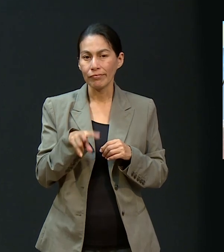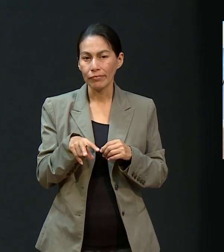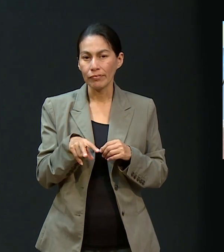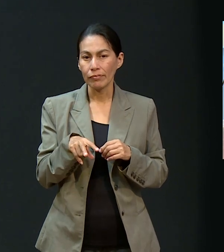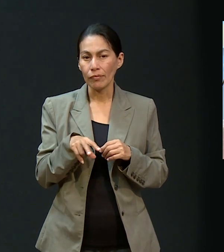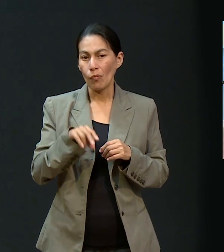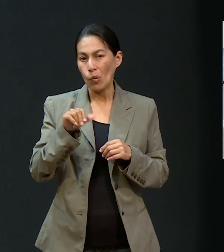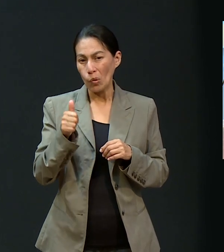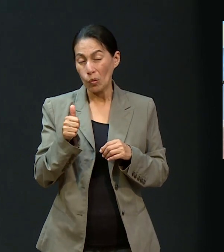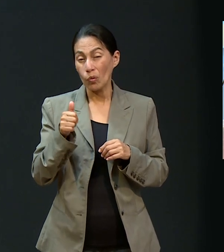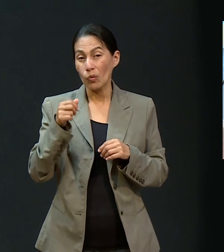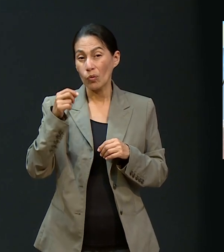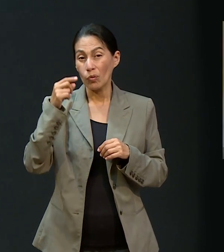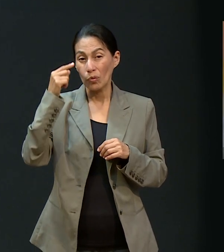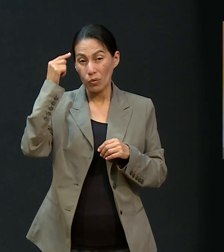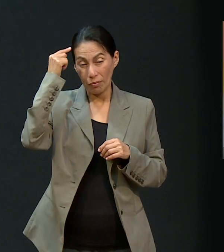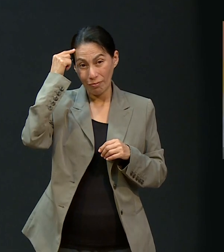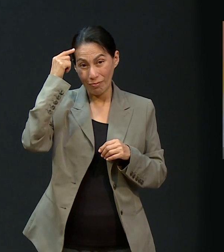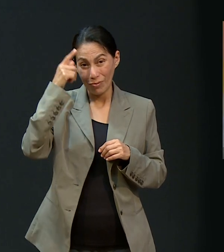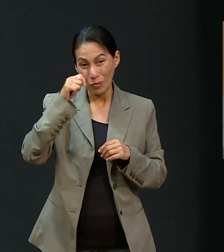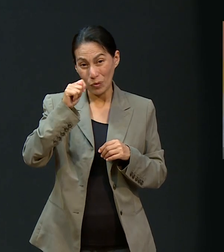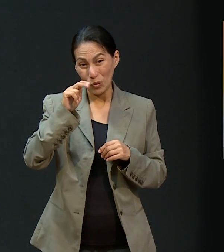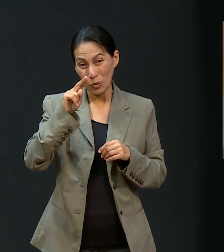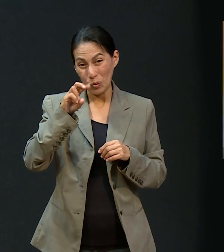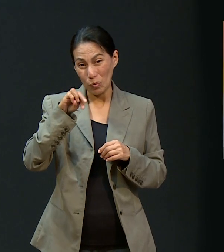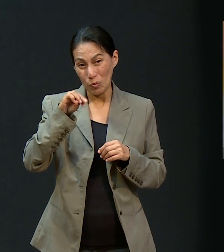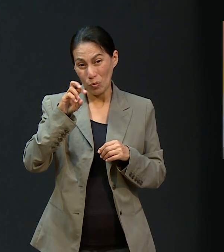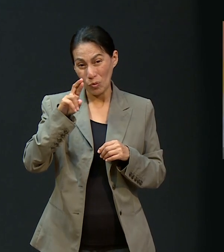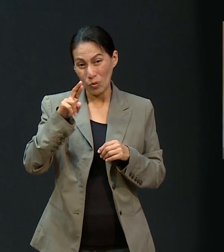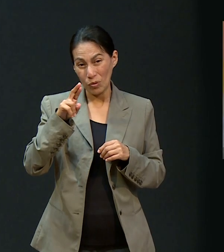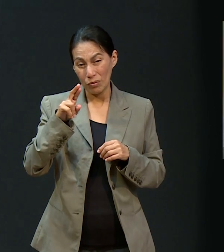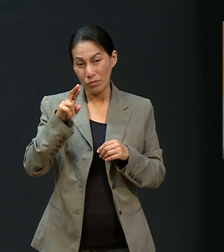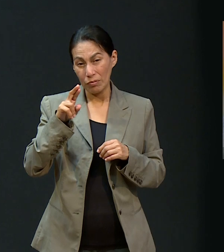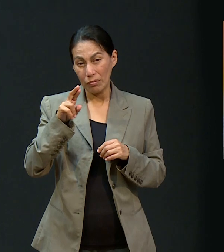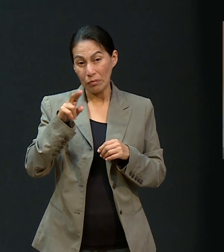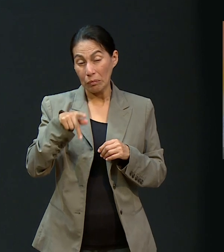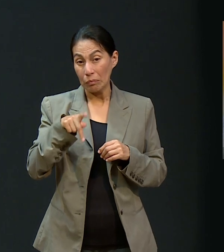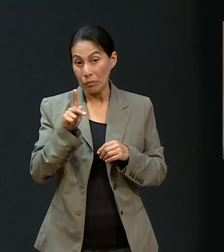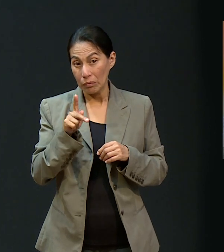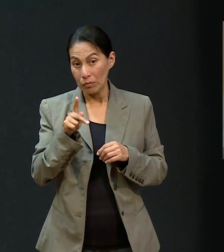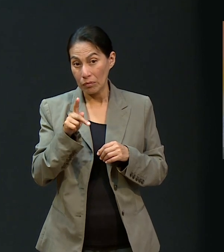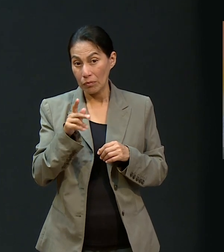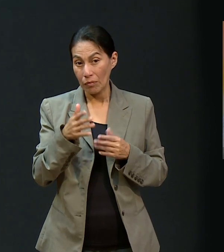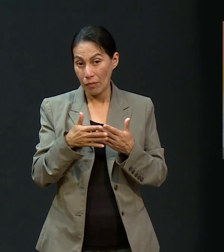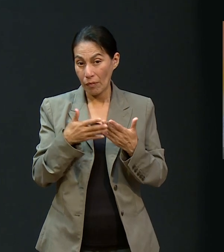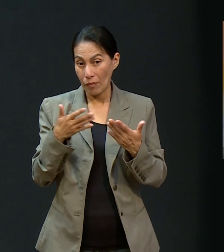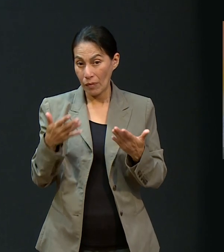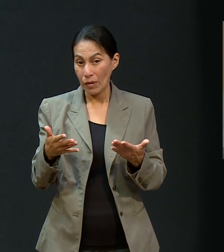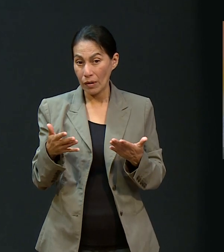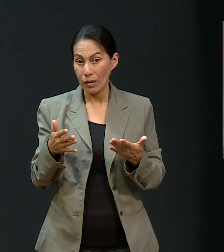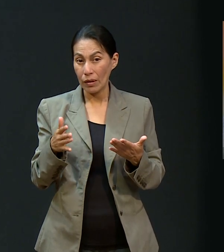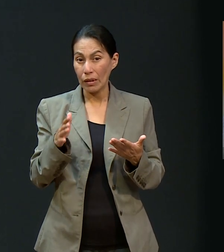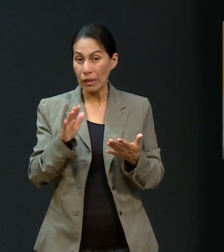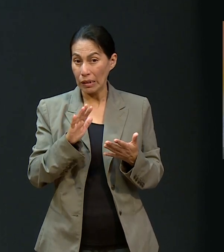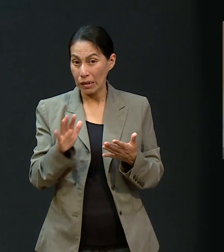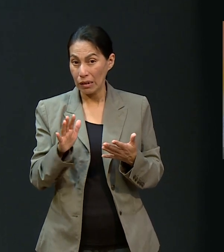Y efectivamente, nuevamente fue un tumor. Sin embargo, esta vez, ya más